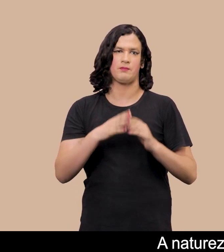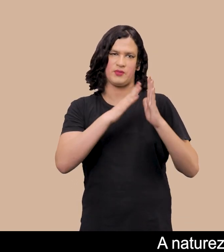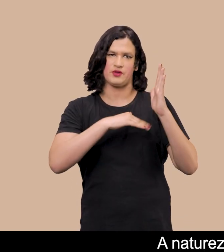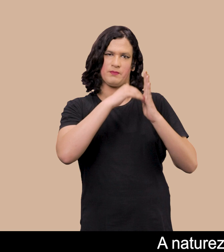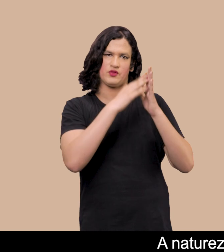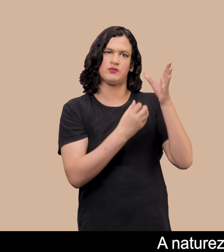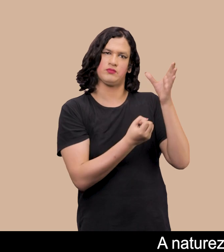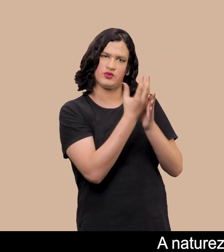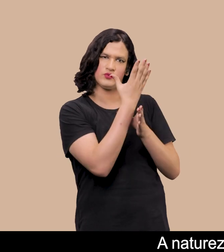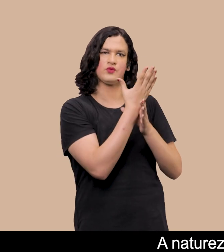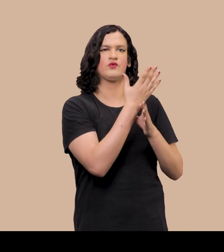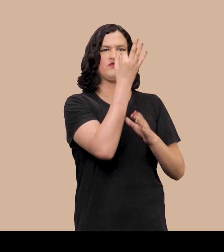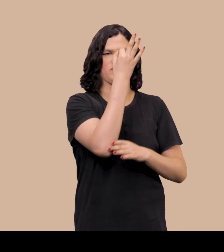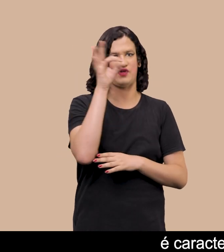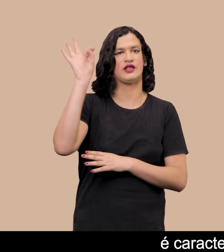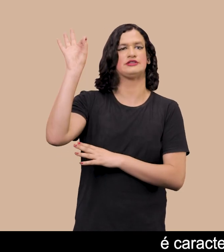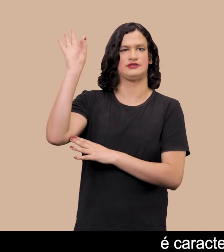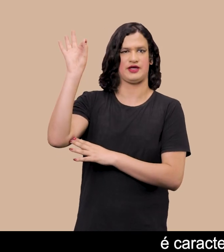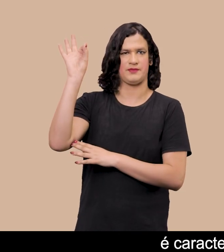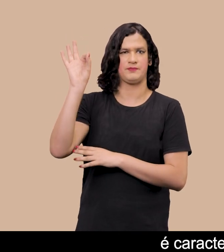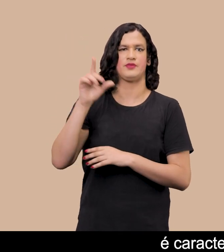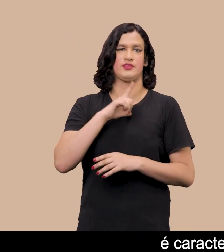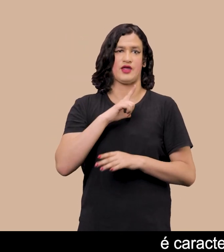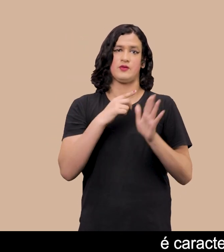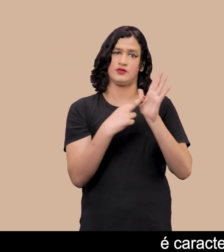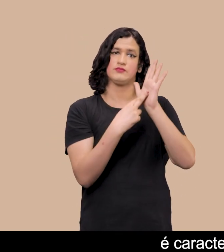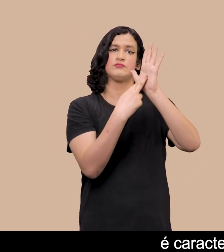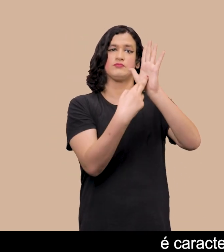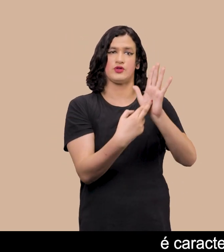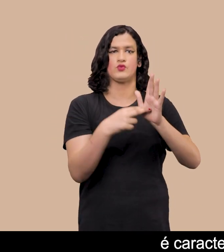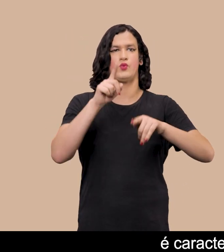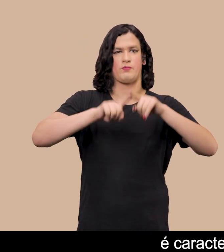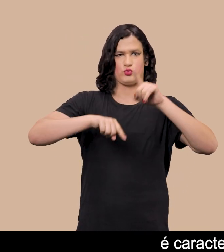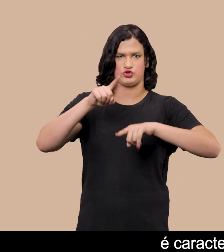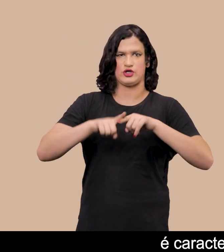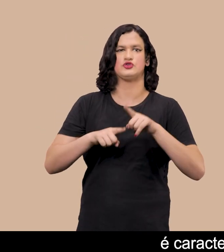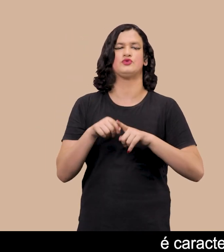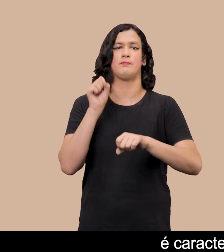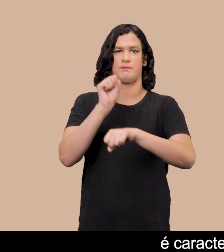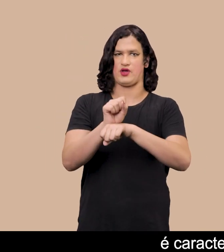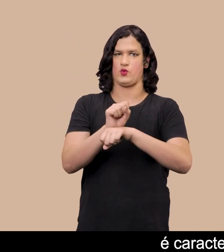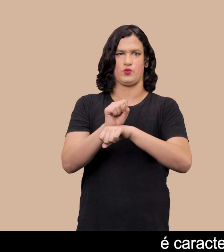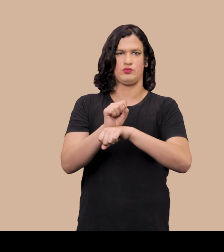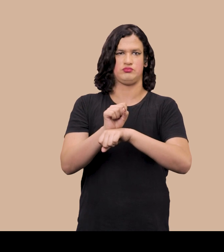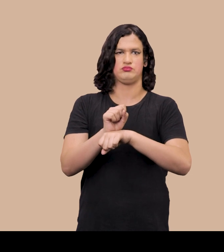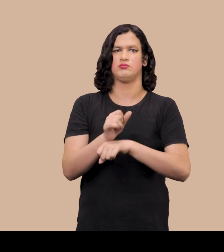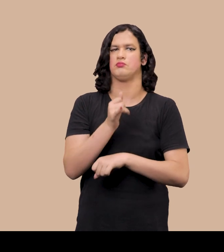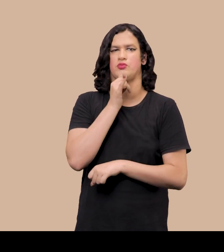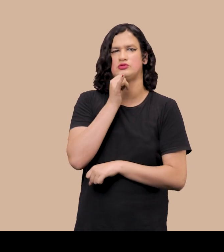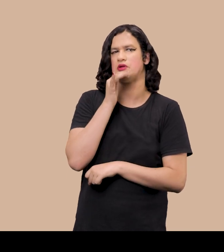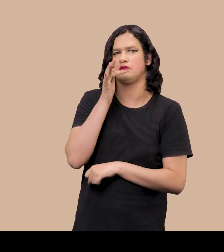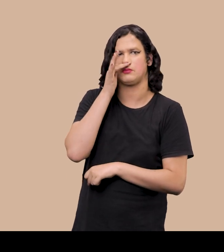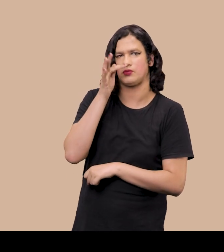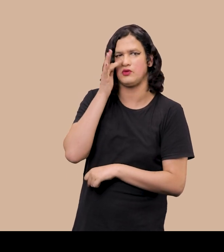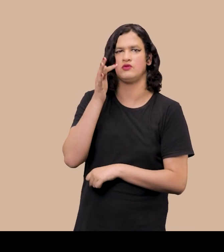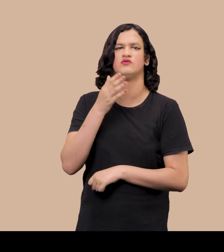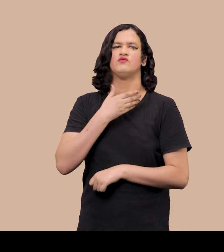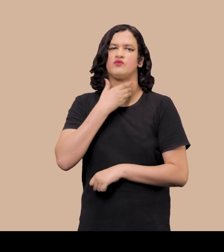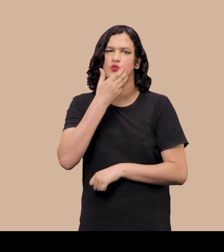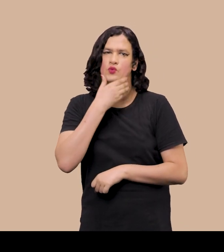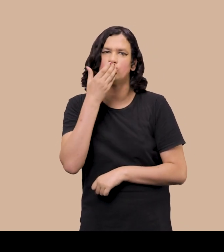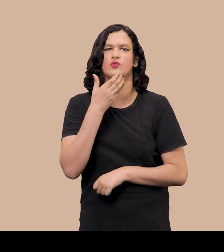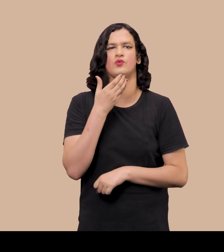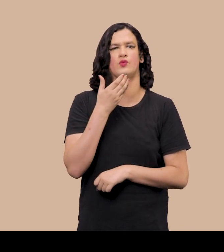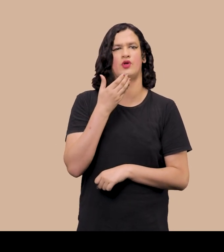surgiu na França do século XVII É caracterizada pela representação de objetos inanimados Como flores, frutas,